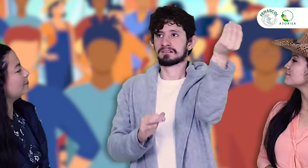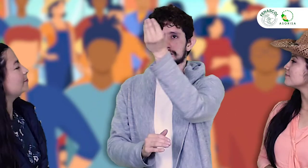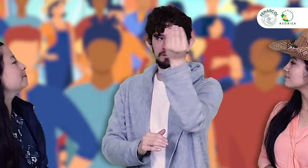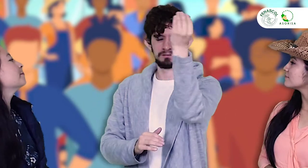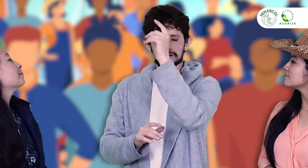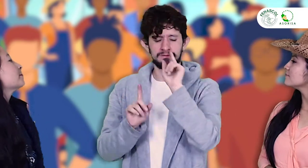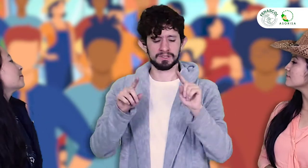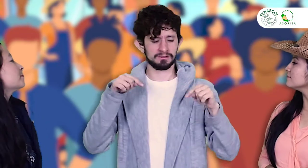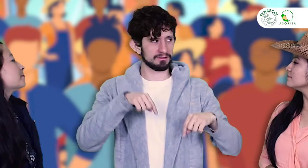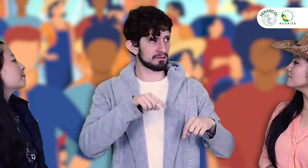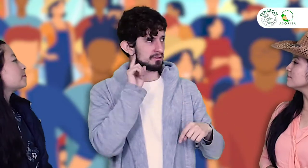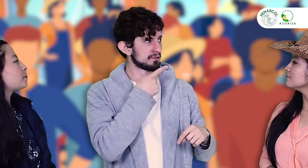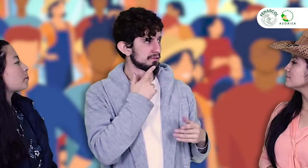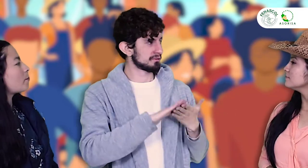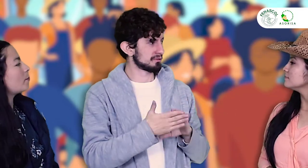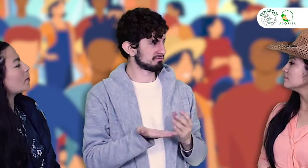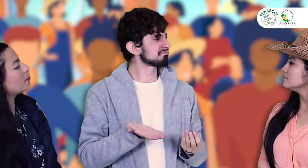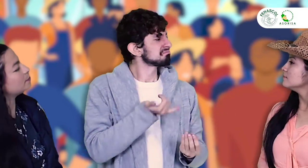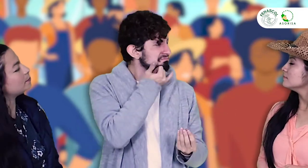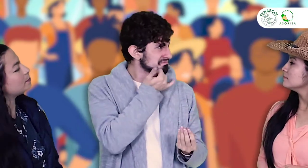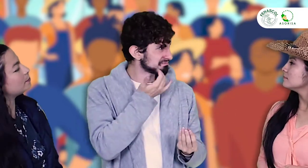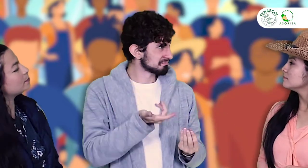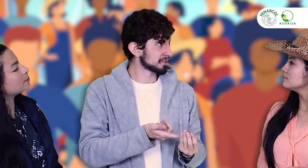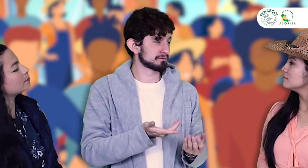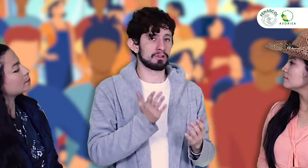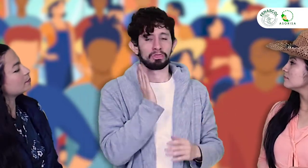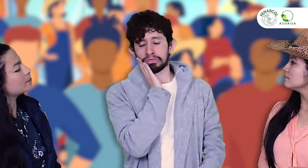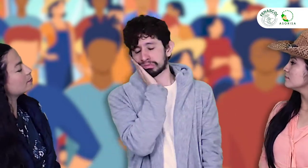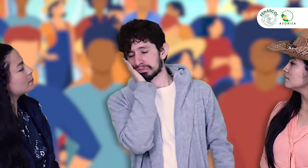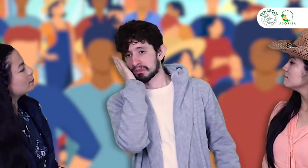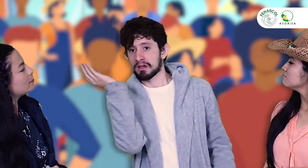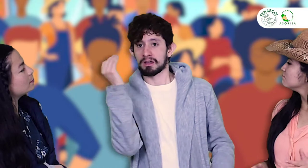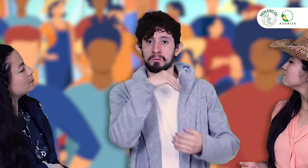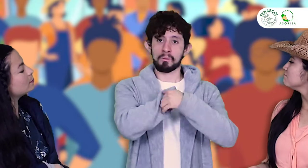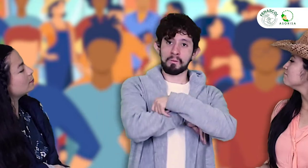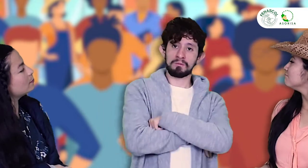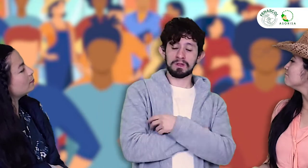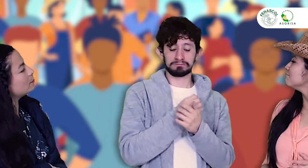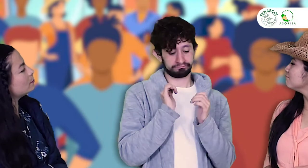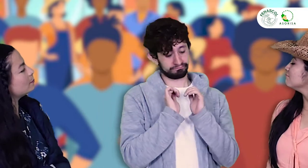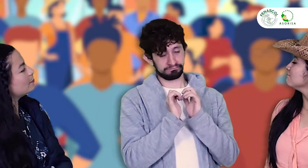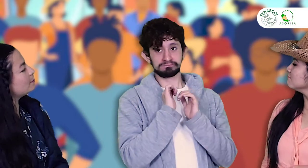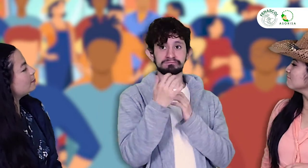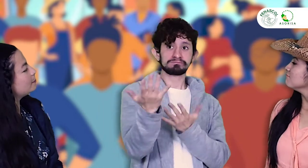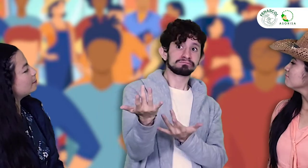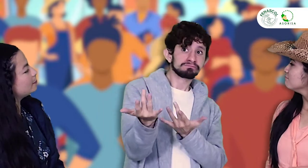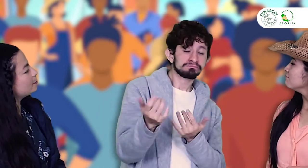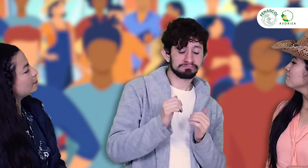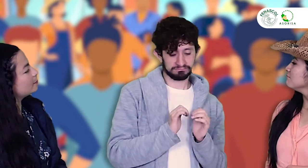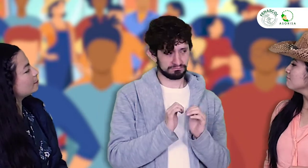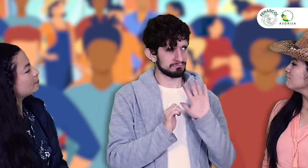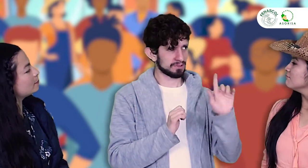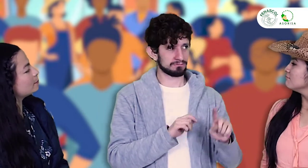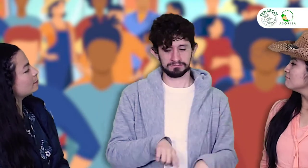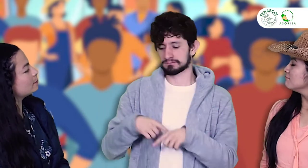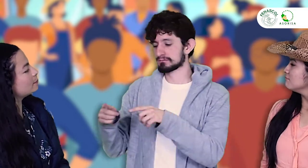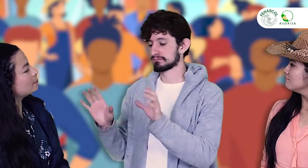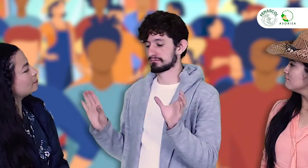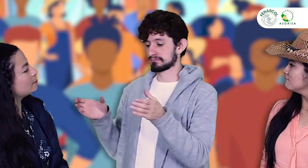pasado con la comunidad sorda en Colombia? Dormidos, manicruzados, relajados, esperando que hagan algo por ellos. Pero si vemos el